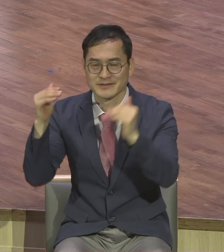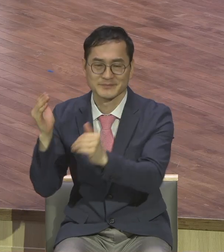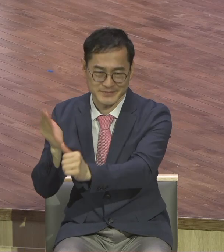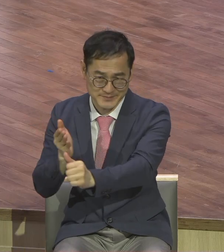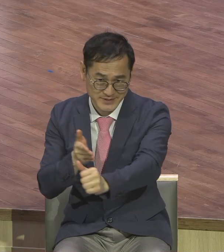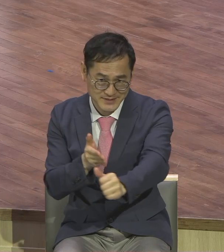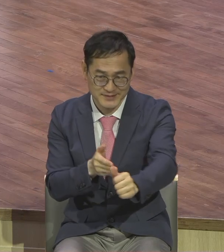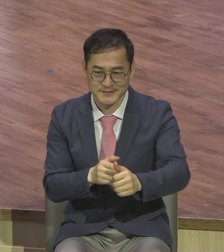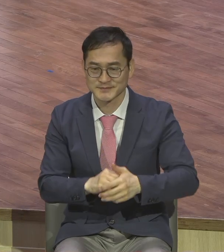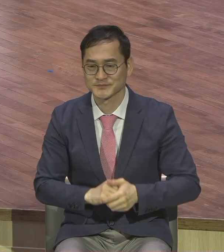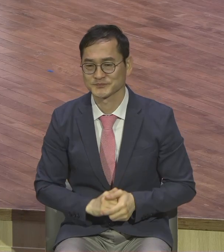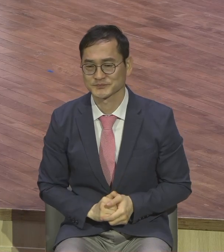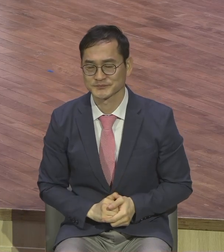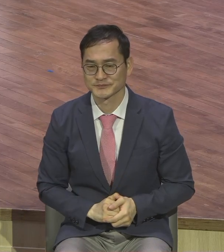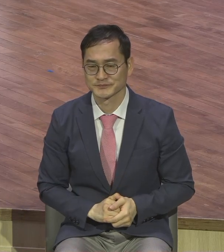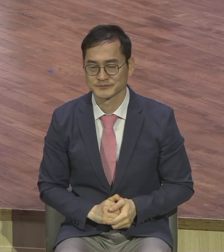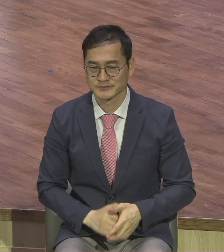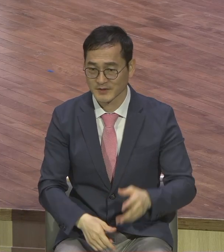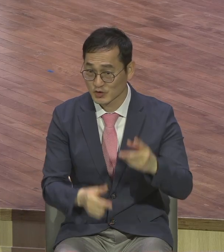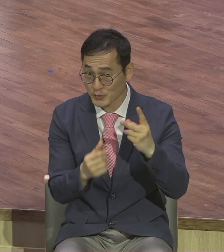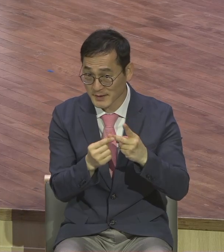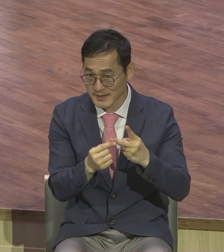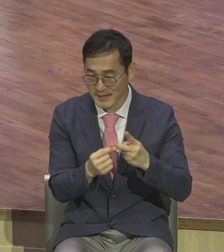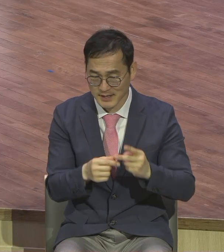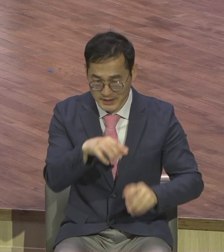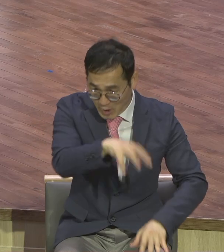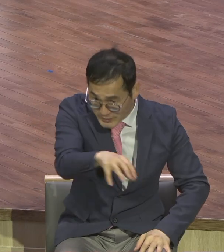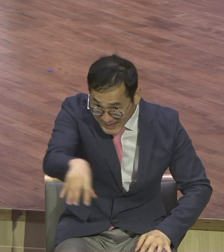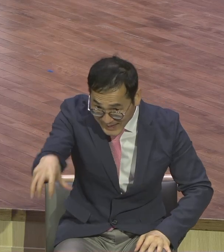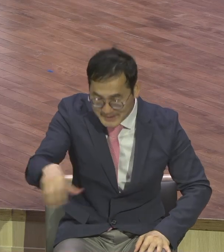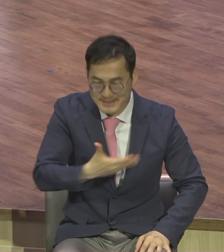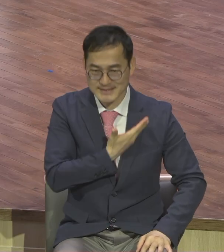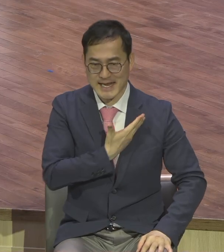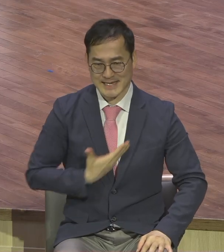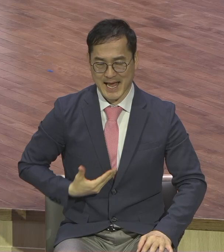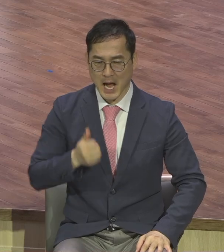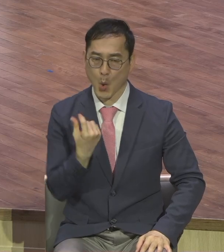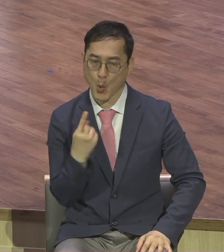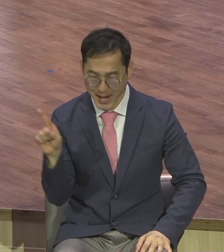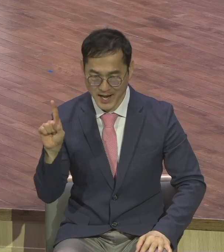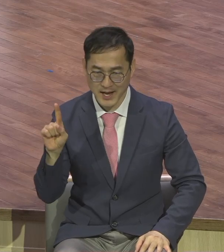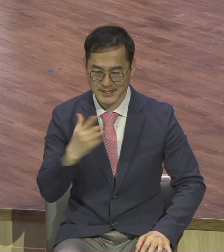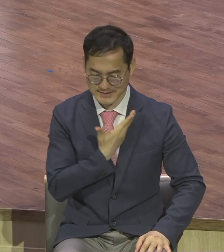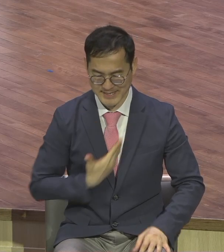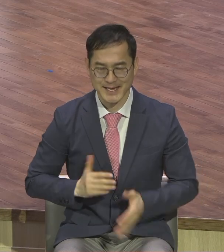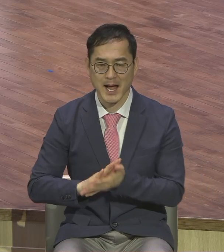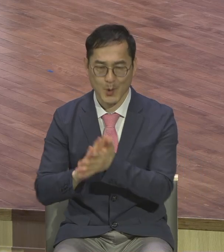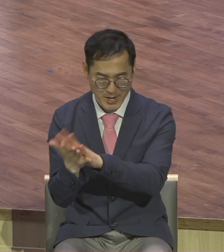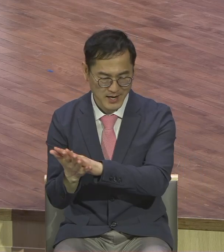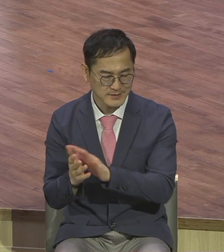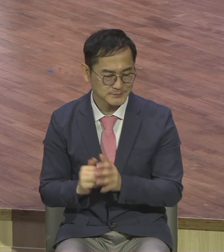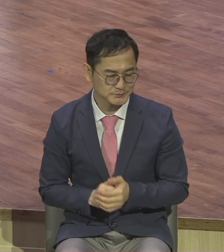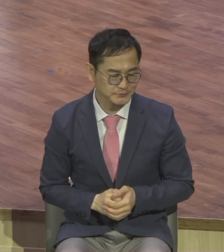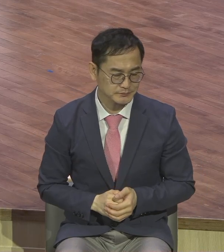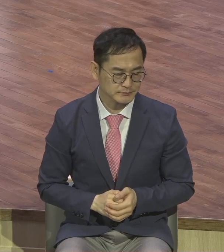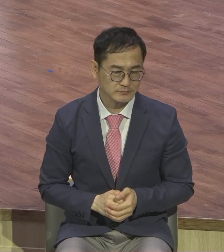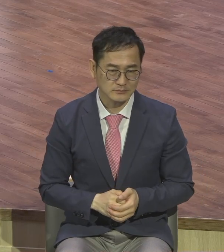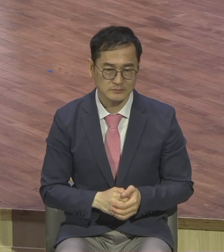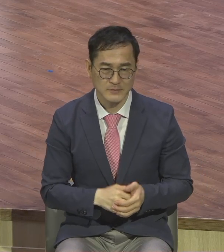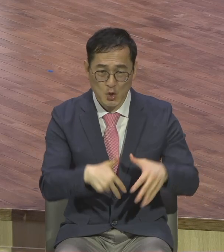그럼 두 번째로 현장 제작화입니다. 본문 3지 3절 2회에 보면 예수님께서 유대 종교 지도자들이 깨닫고